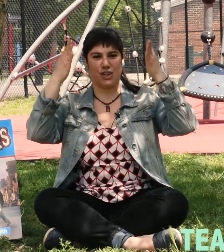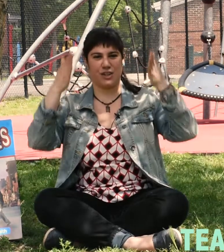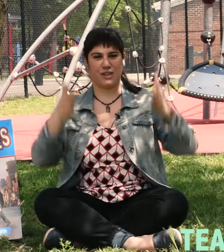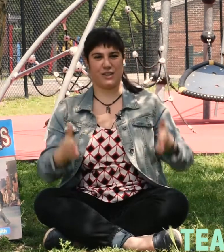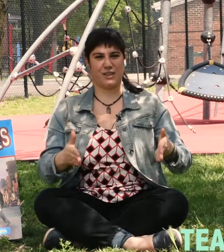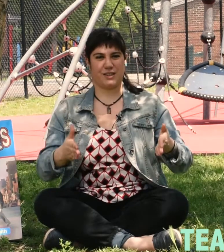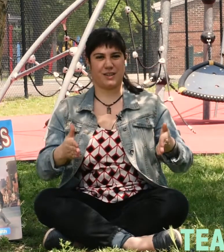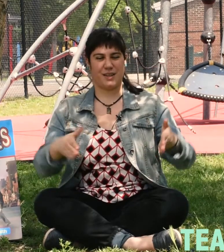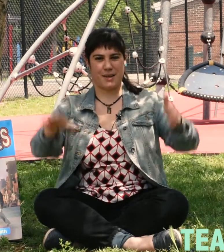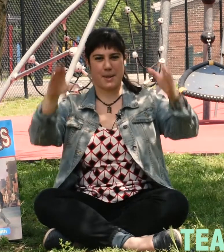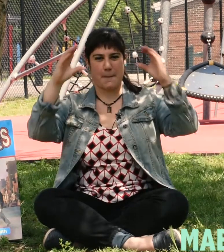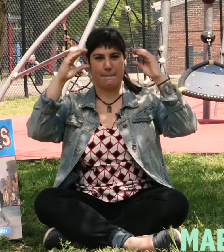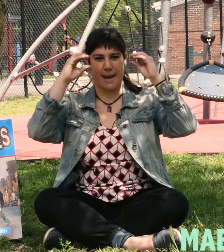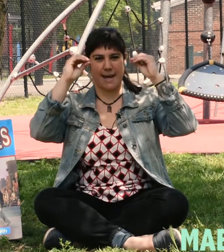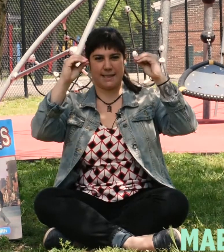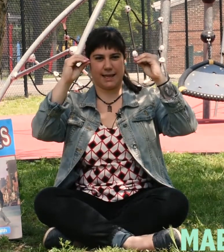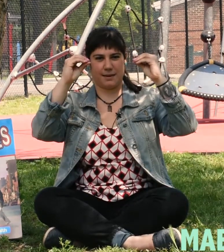Maestra